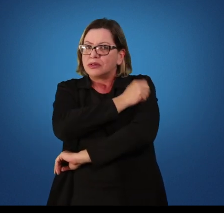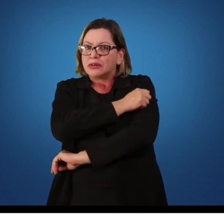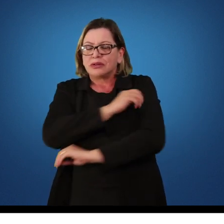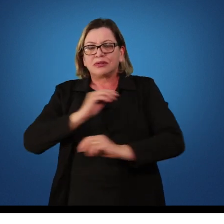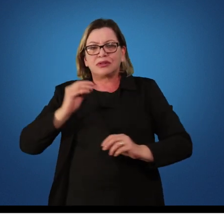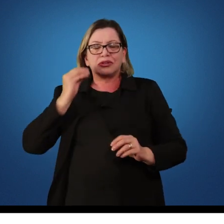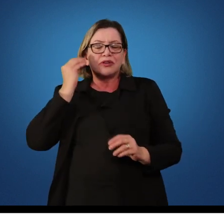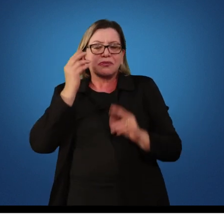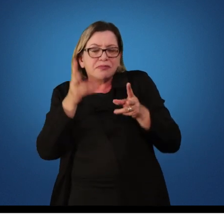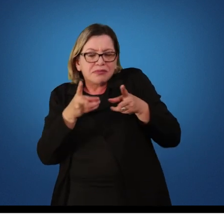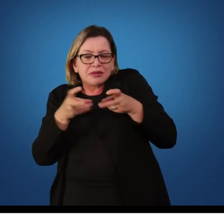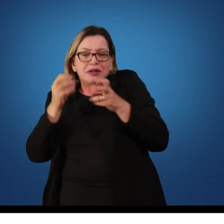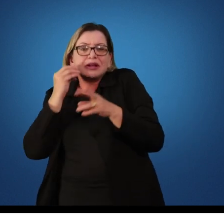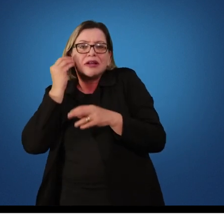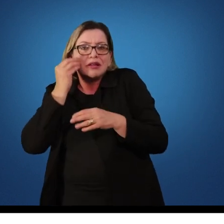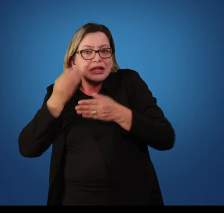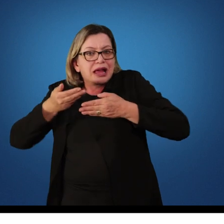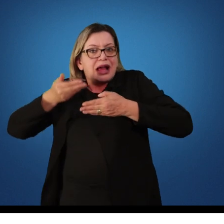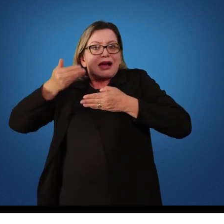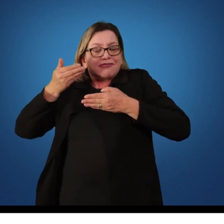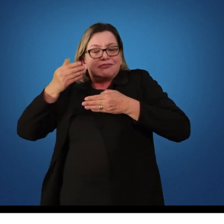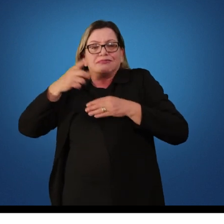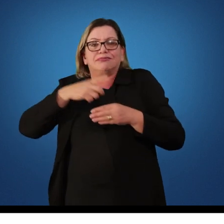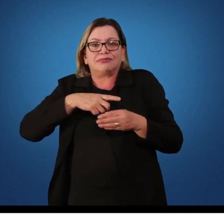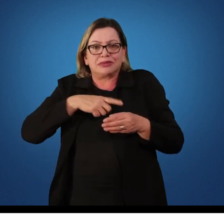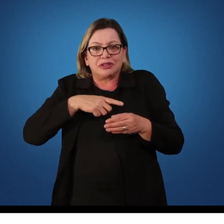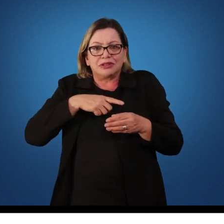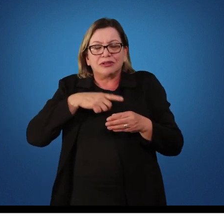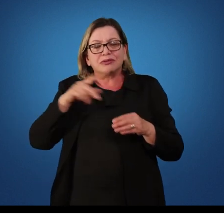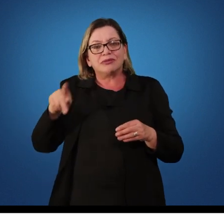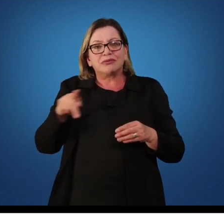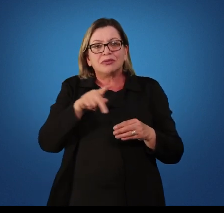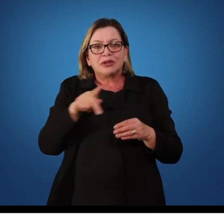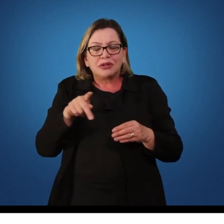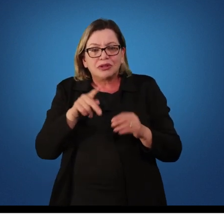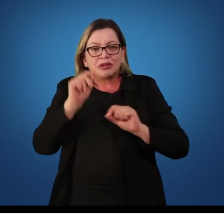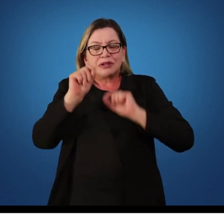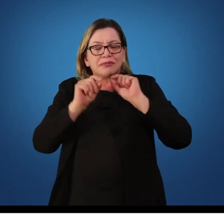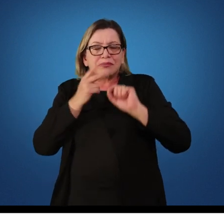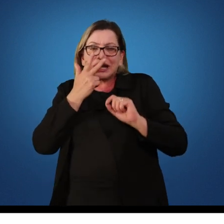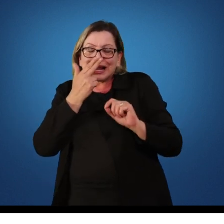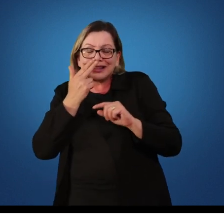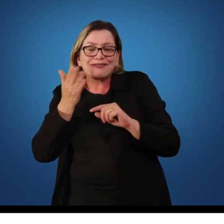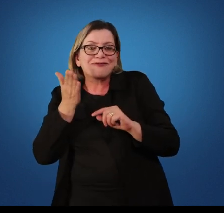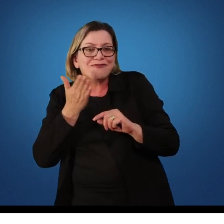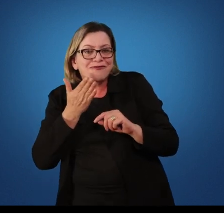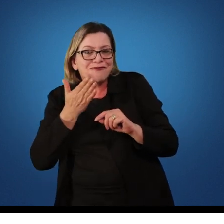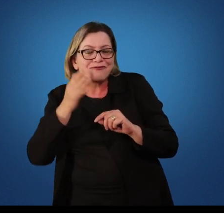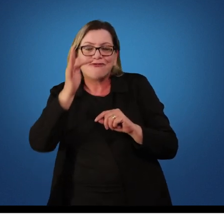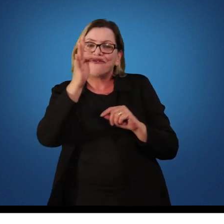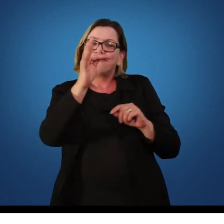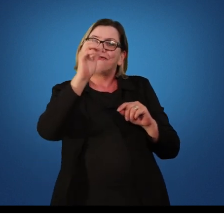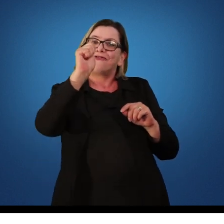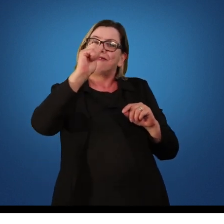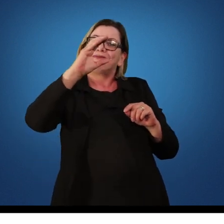experiências anteriores. Então, o professor serve como um facilitador tendo esses conhecimentos como